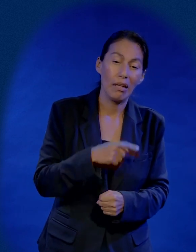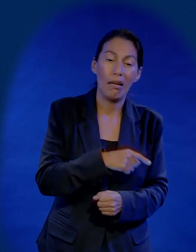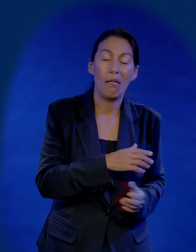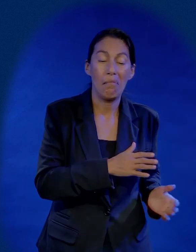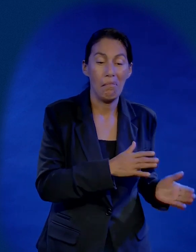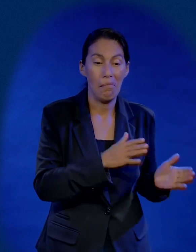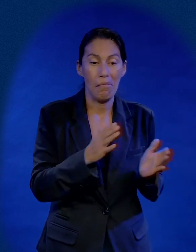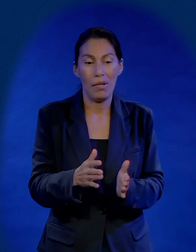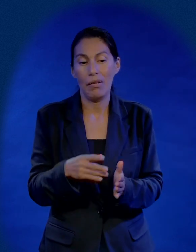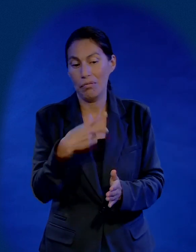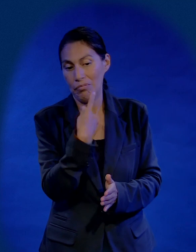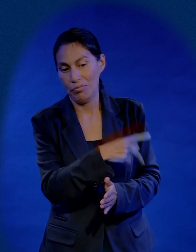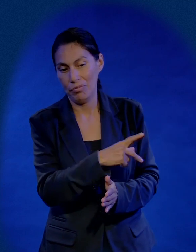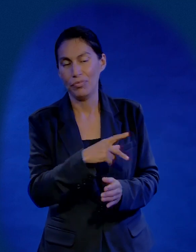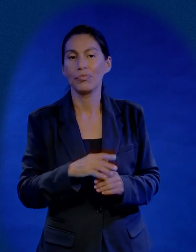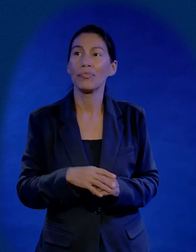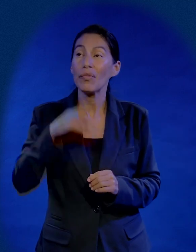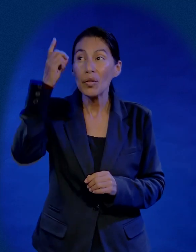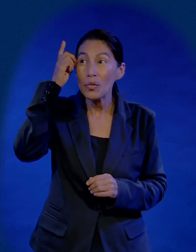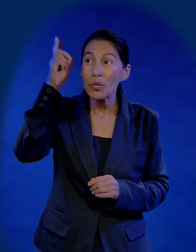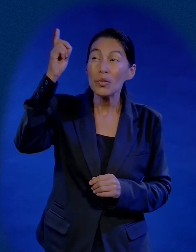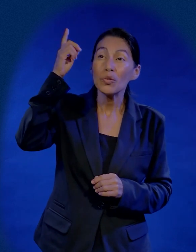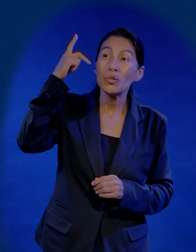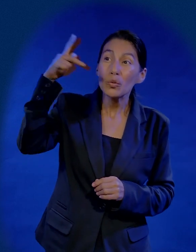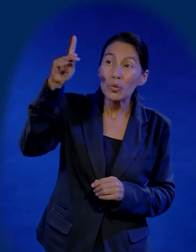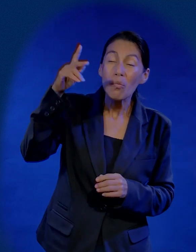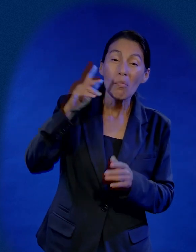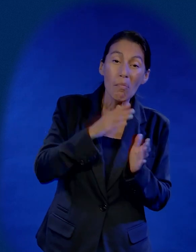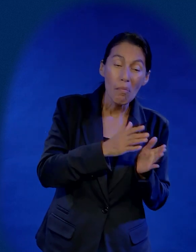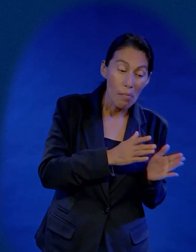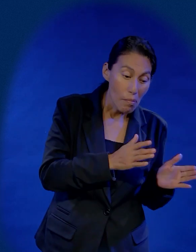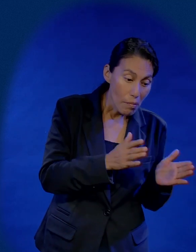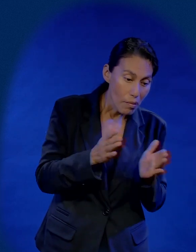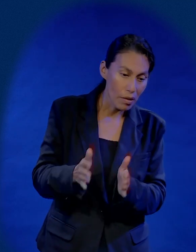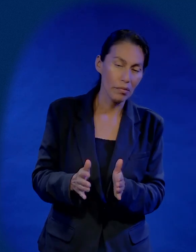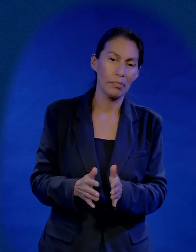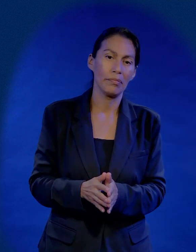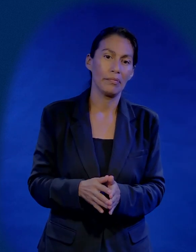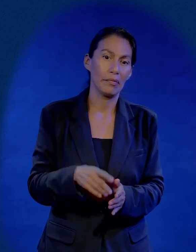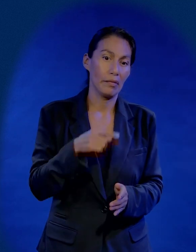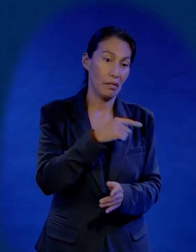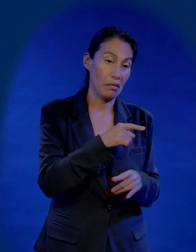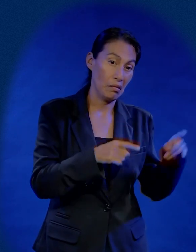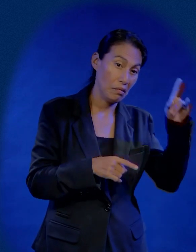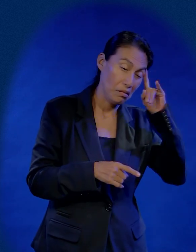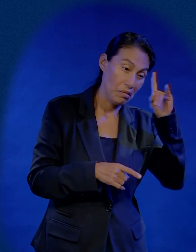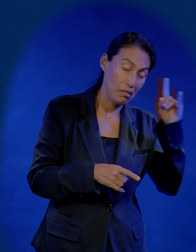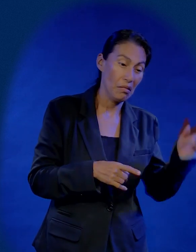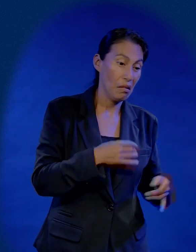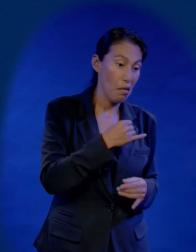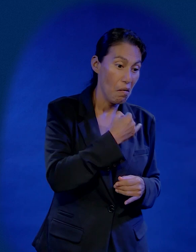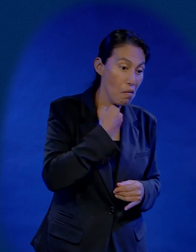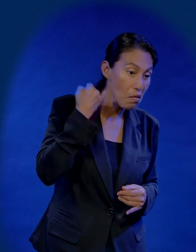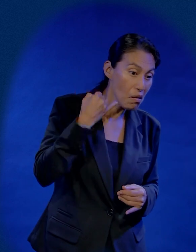el plan más listo y maestro del universo Judas no soportó su culpa y se ahorcó